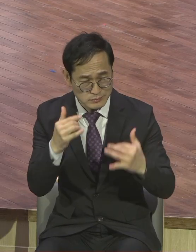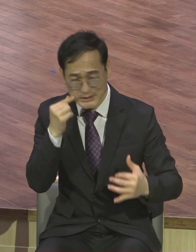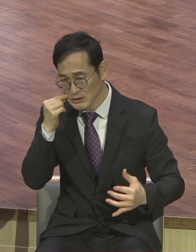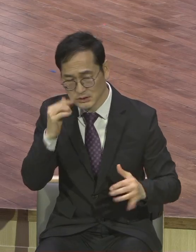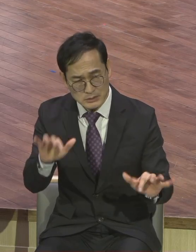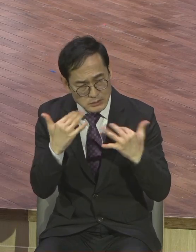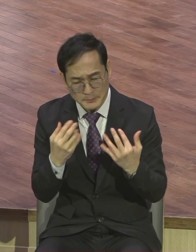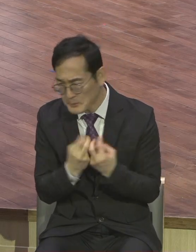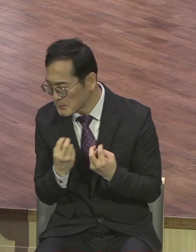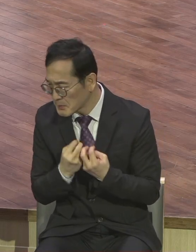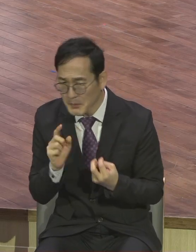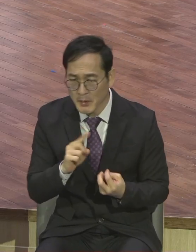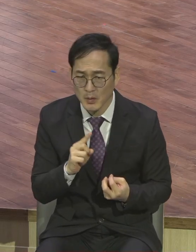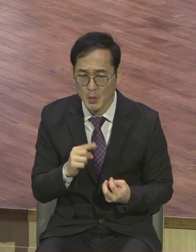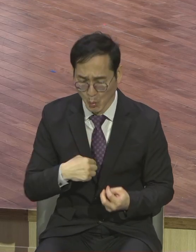스스로 속이는 자입니다.